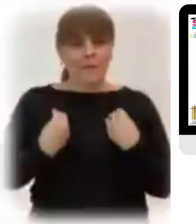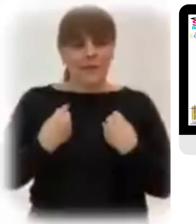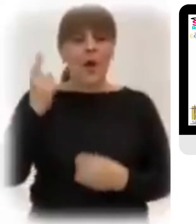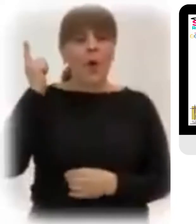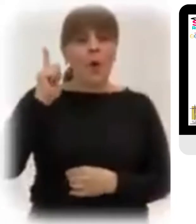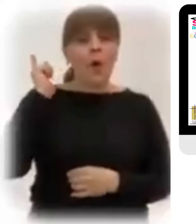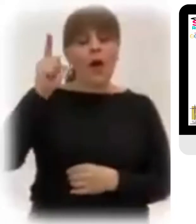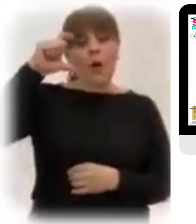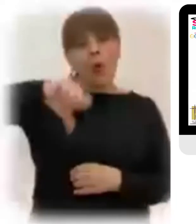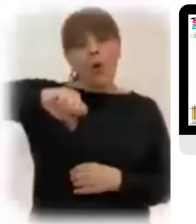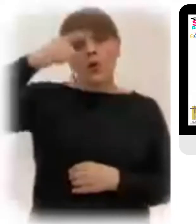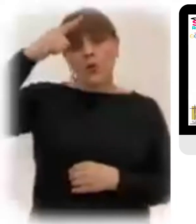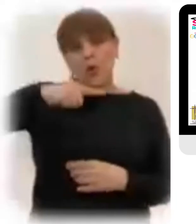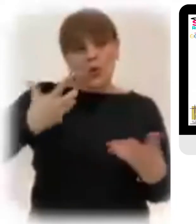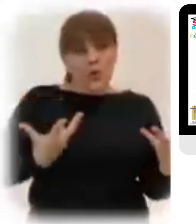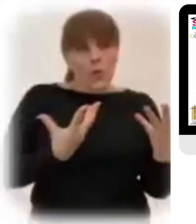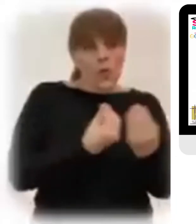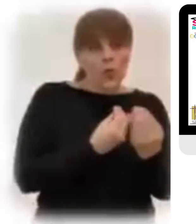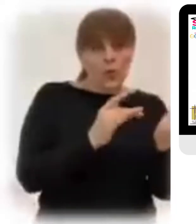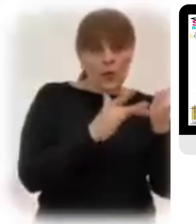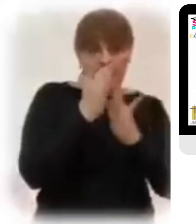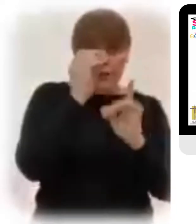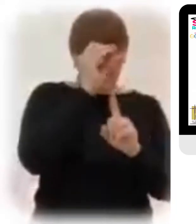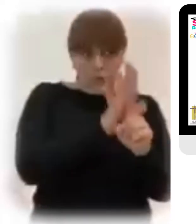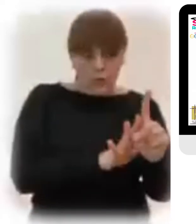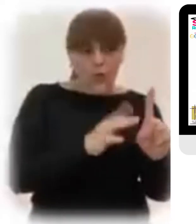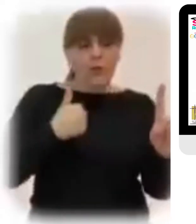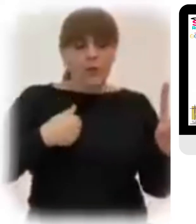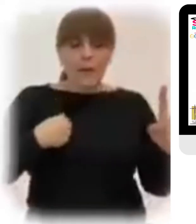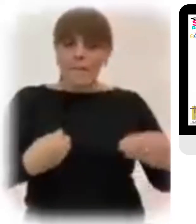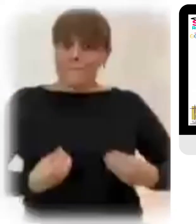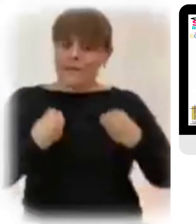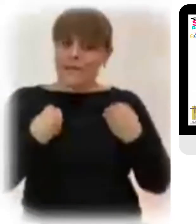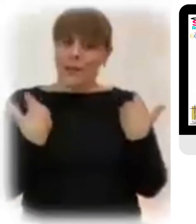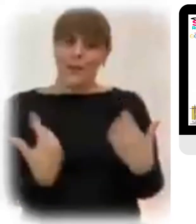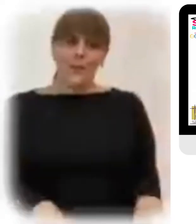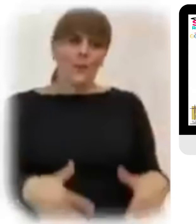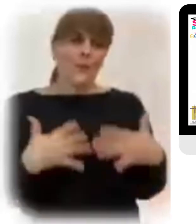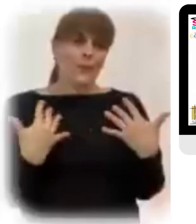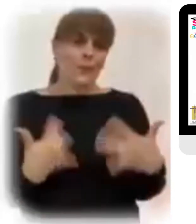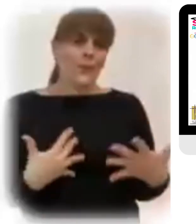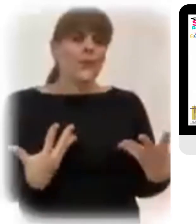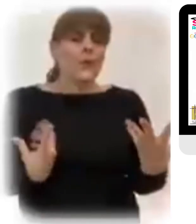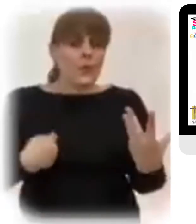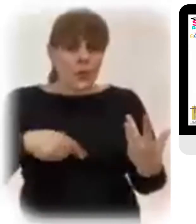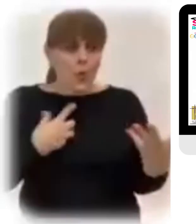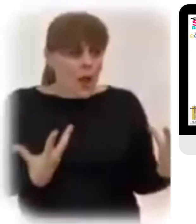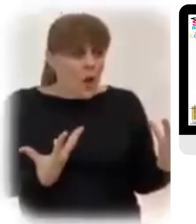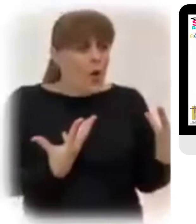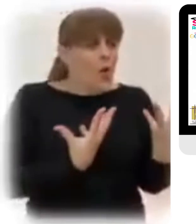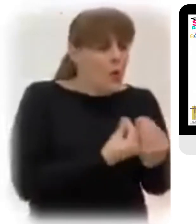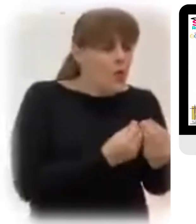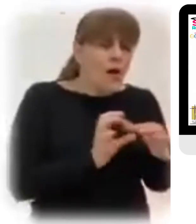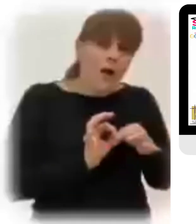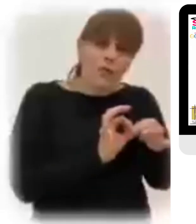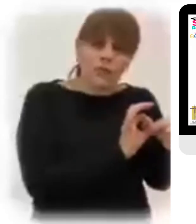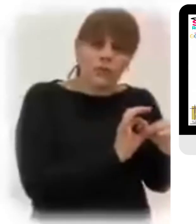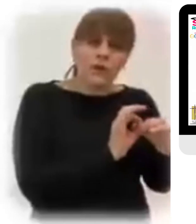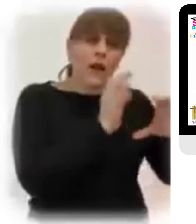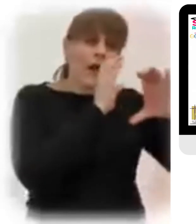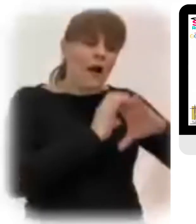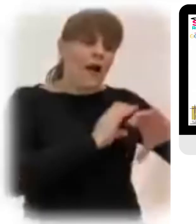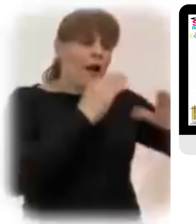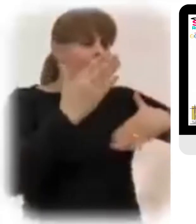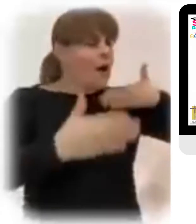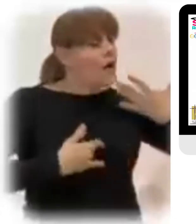Que esta noche unidos a Jesús La vivamos en plenitud Que lo acompañemos